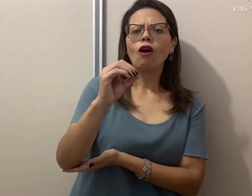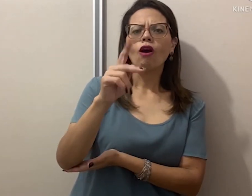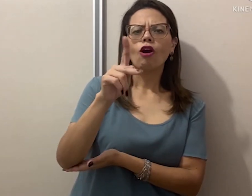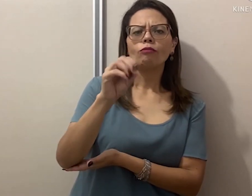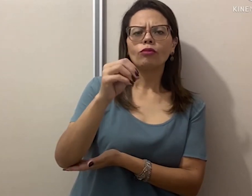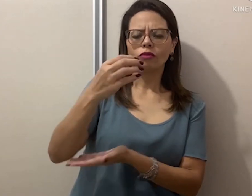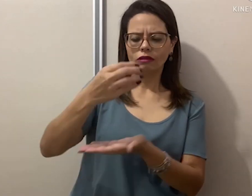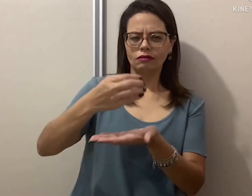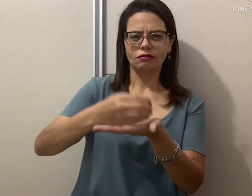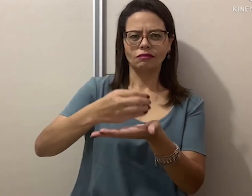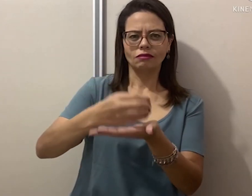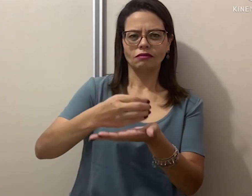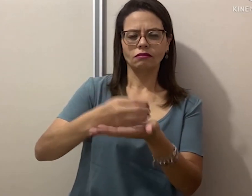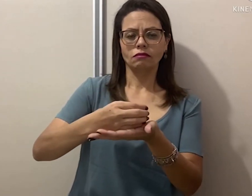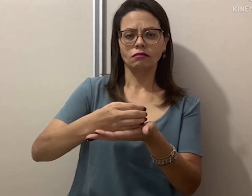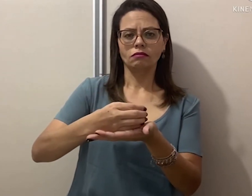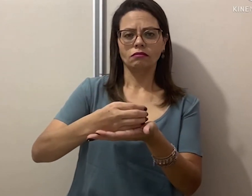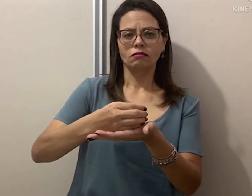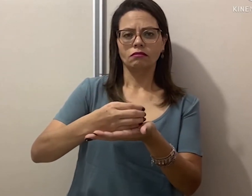copo, esse é o sinal,